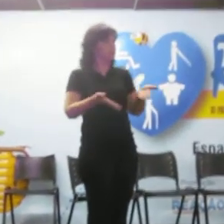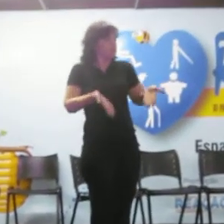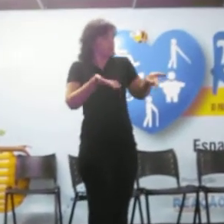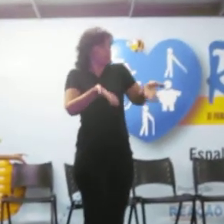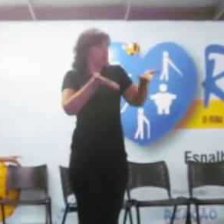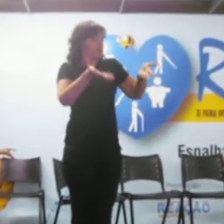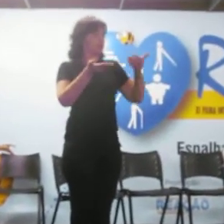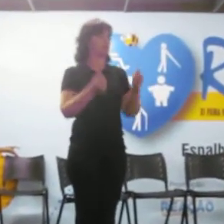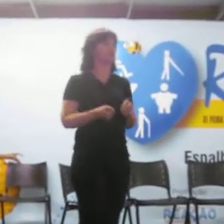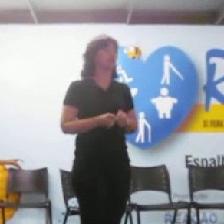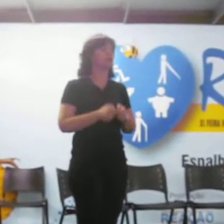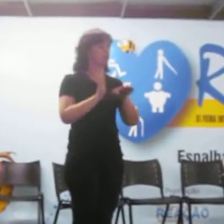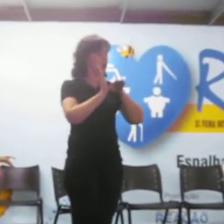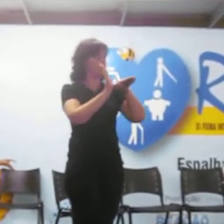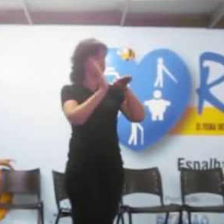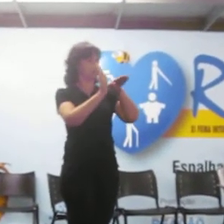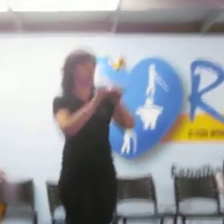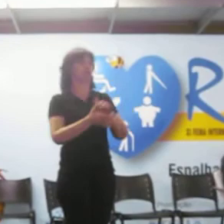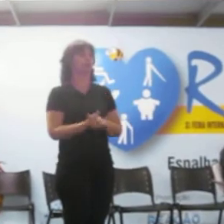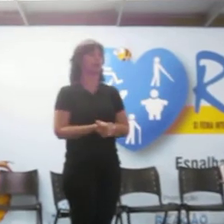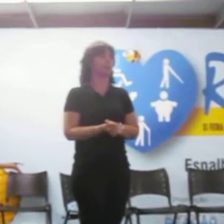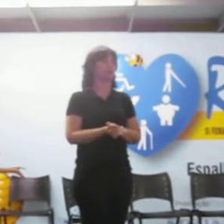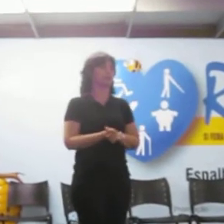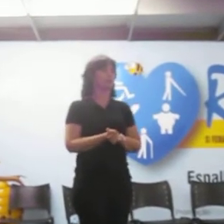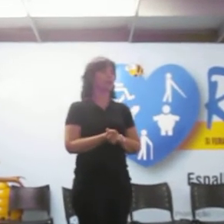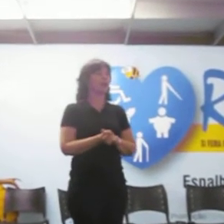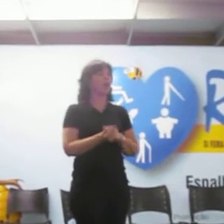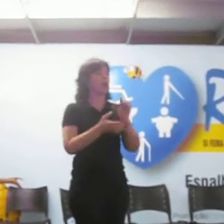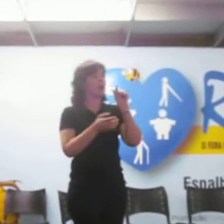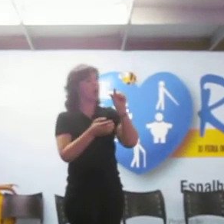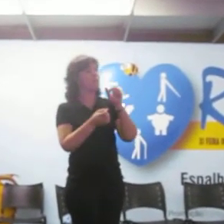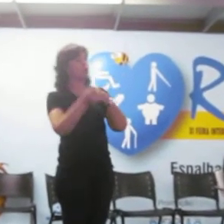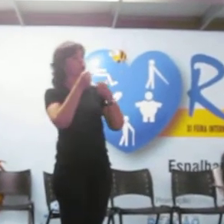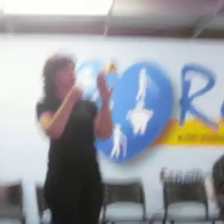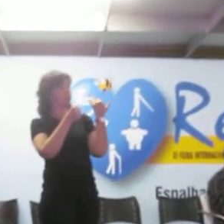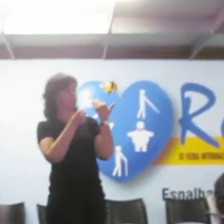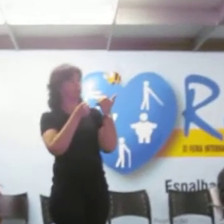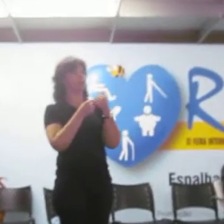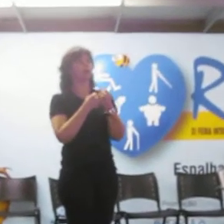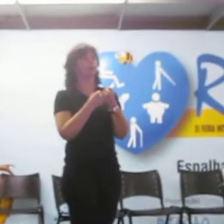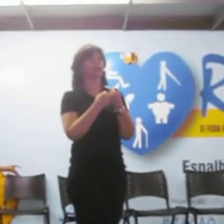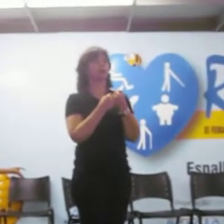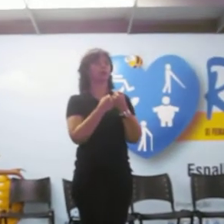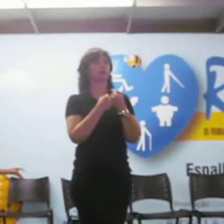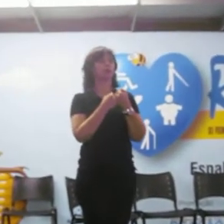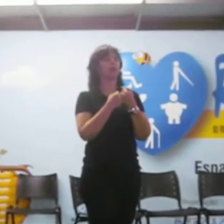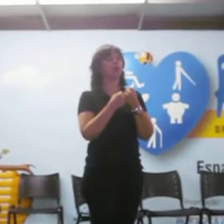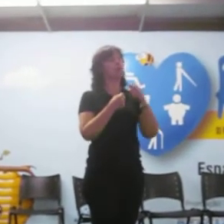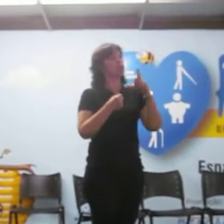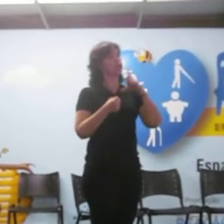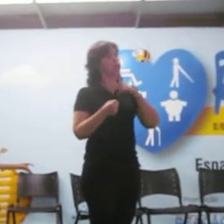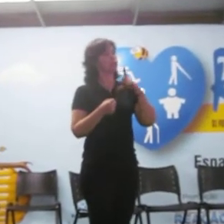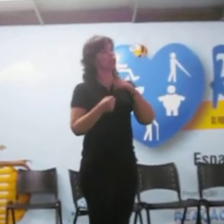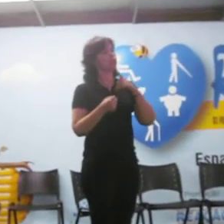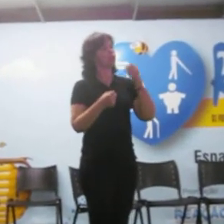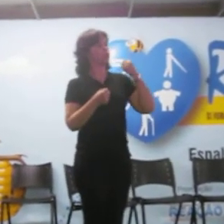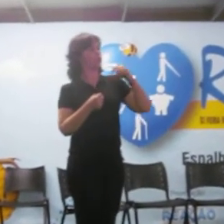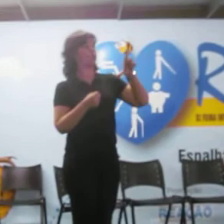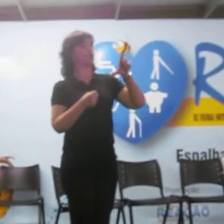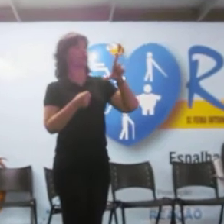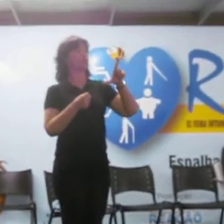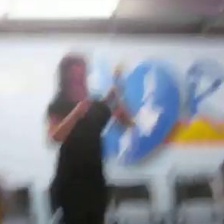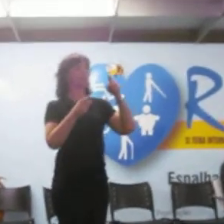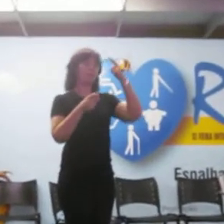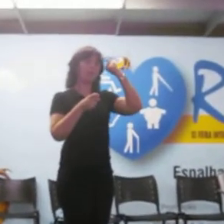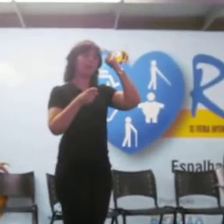comentadas Mais recentemente, adquirimos uma outra frente